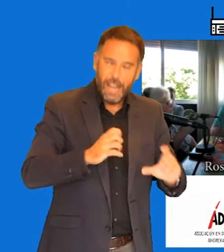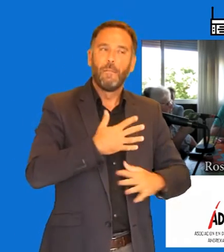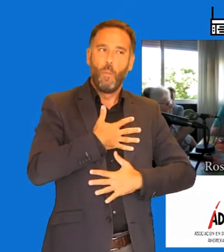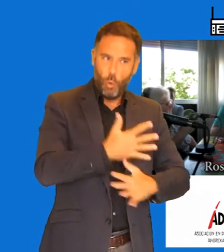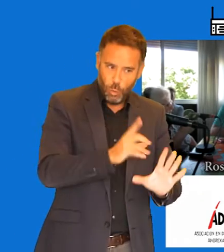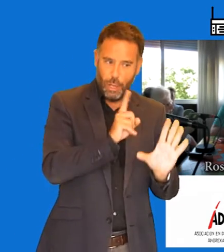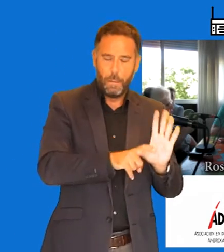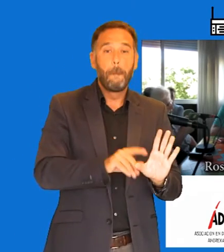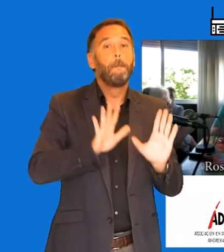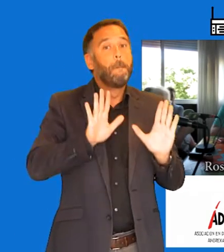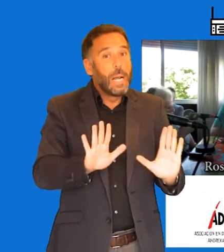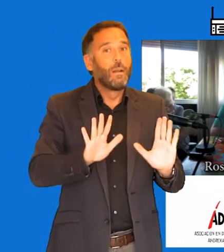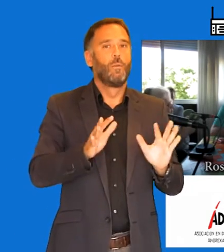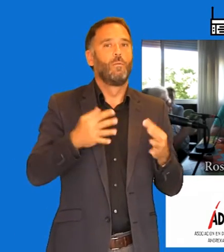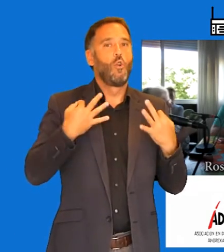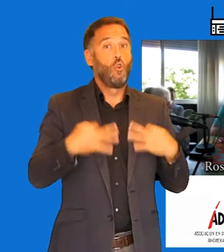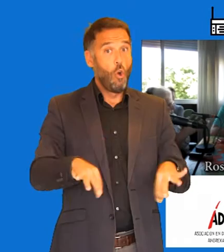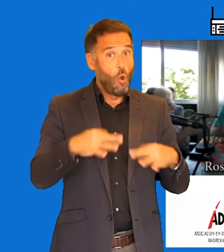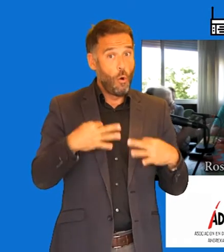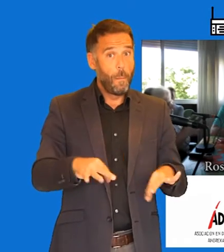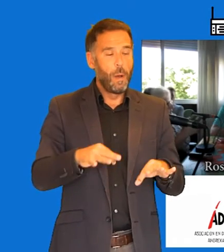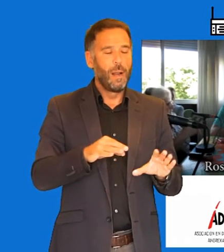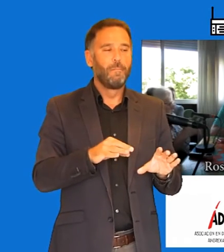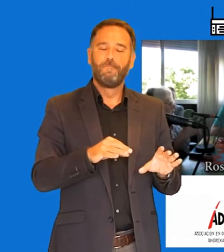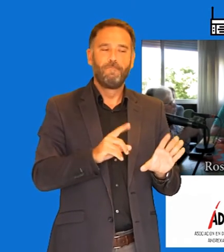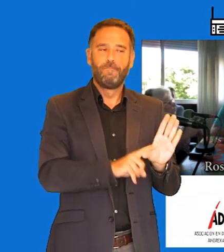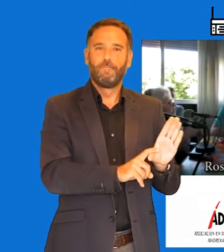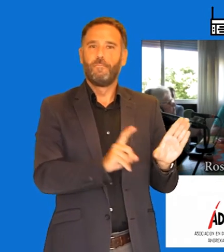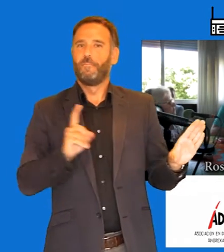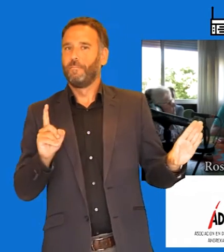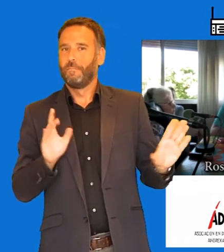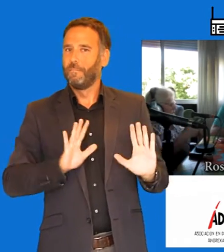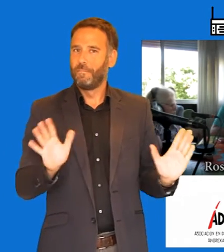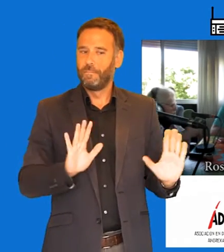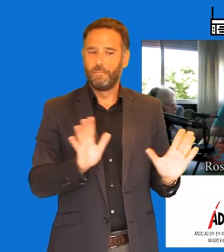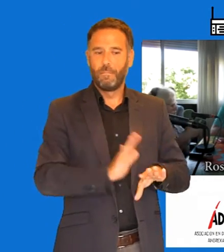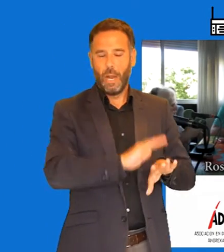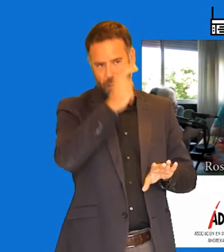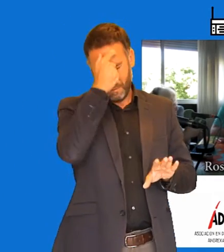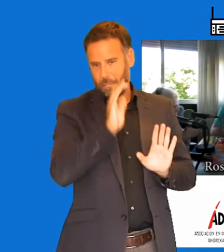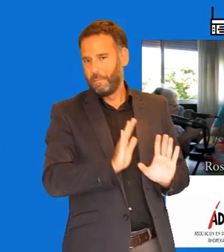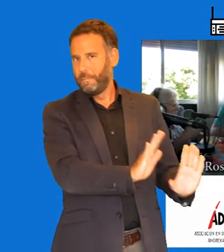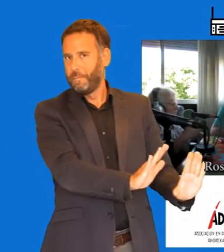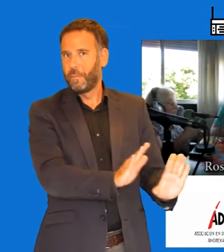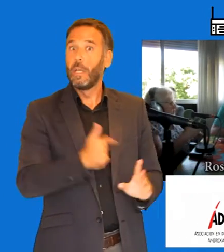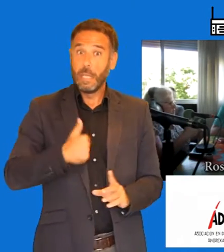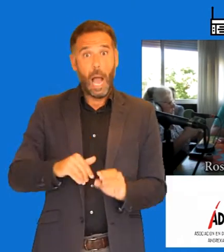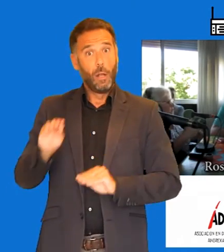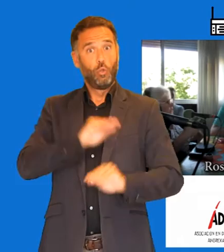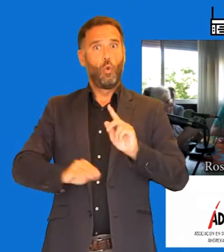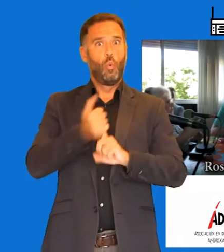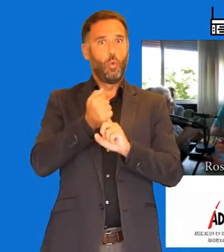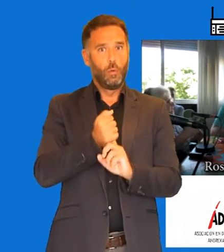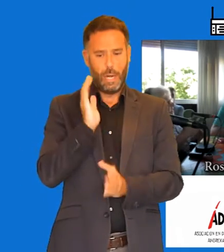Lo normal es que se aparten totalmente de ello. Pero yo digo ya una vez que ya más o menos